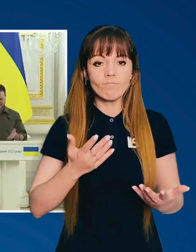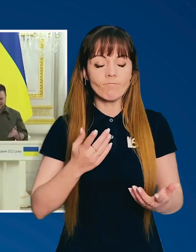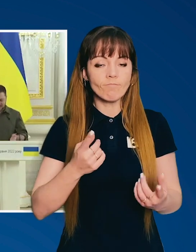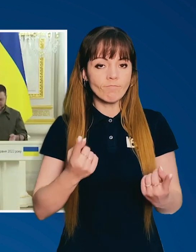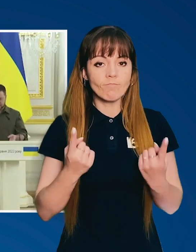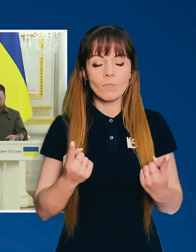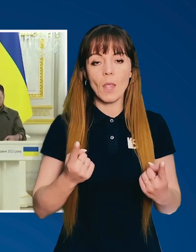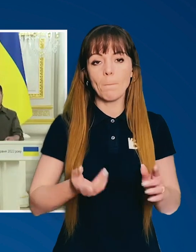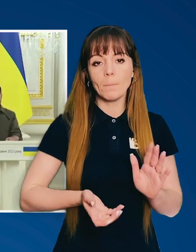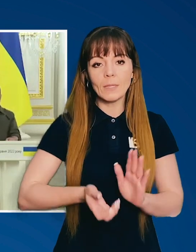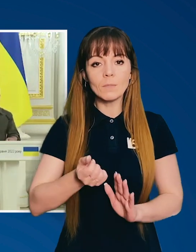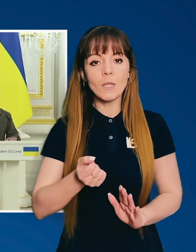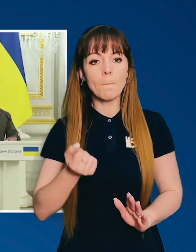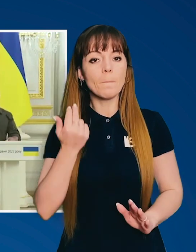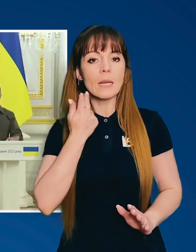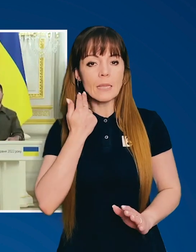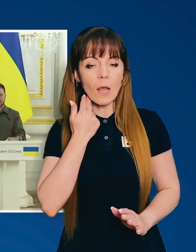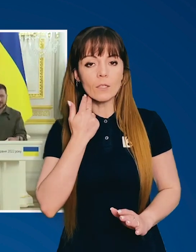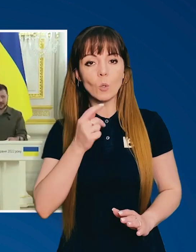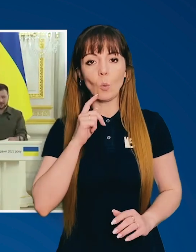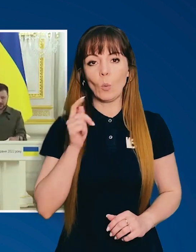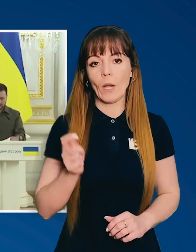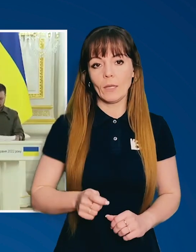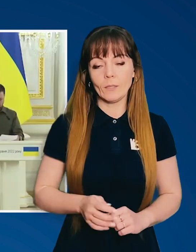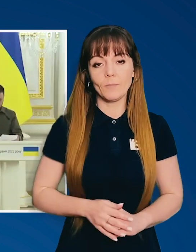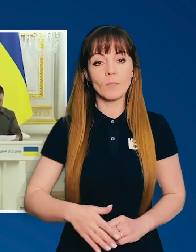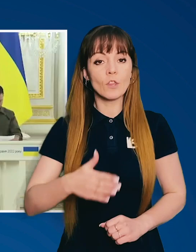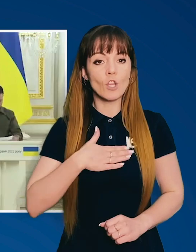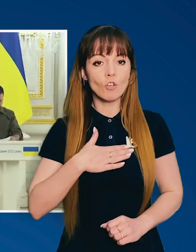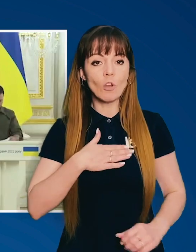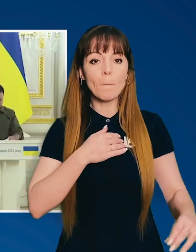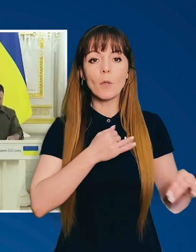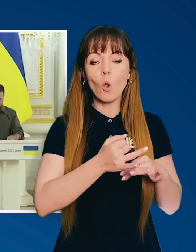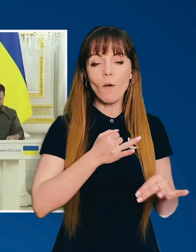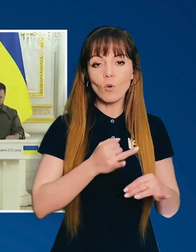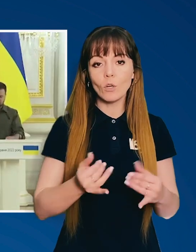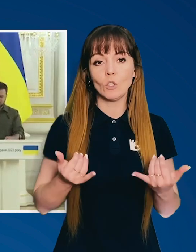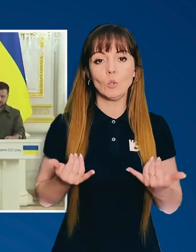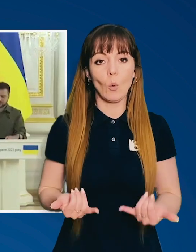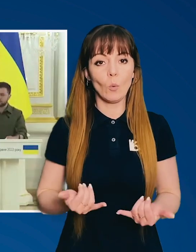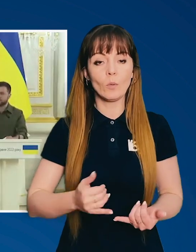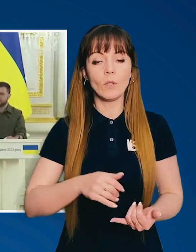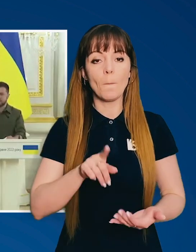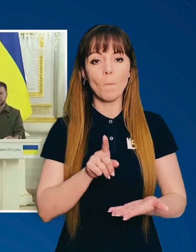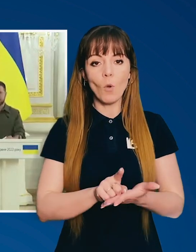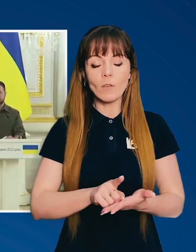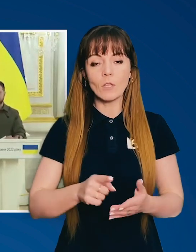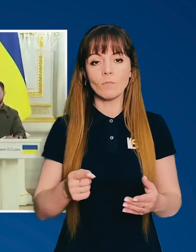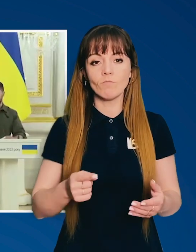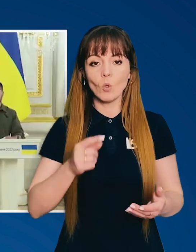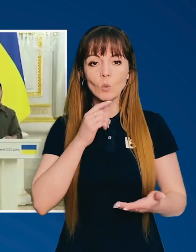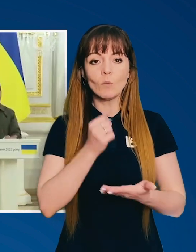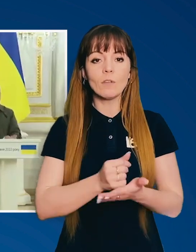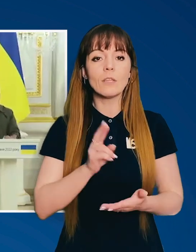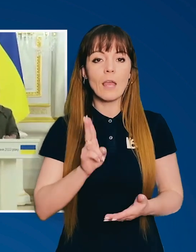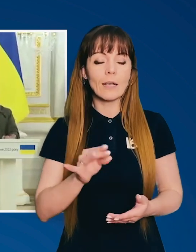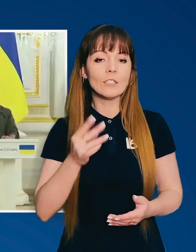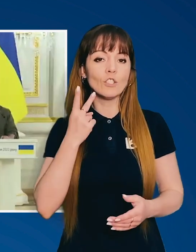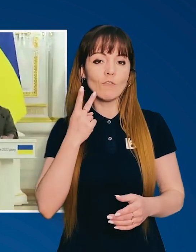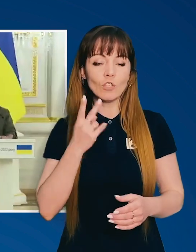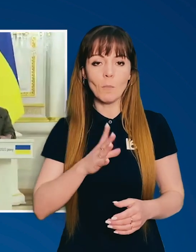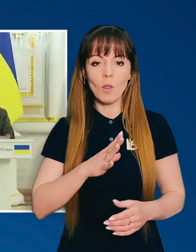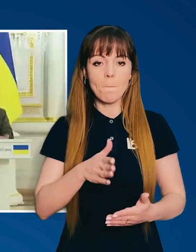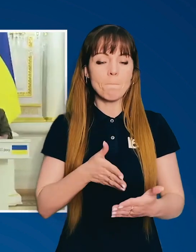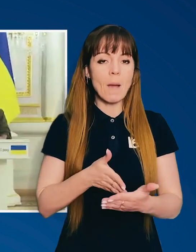безпрецедентної підтримці Британії, України. Наші переговори сьогодні, і повинен констатувати,